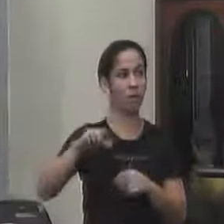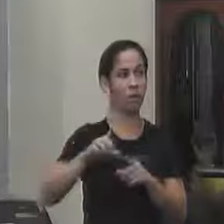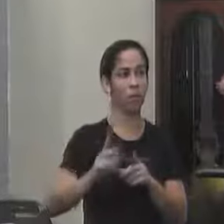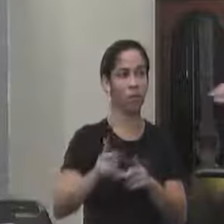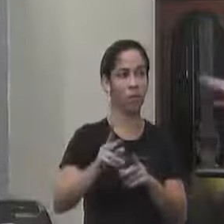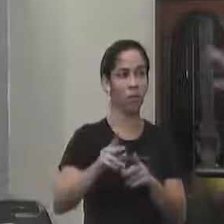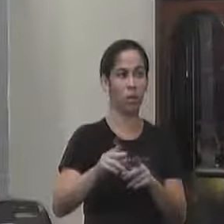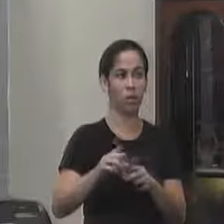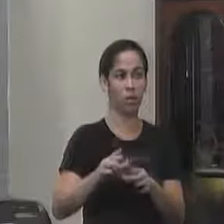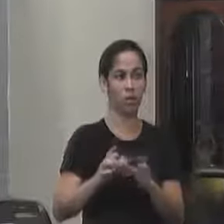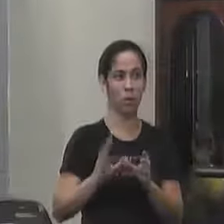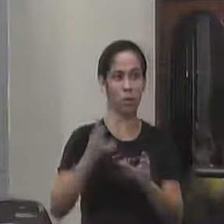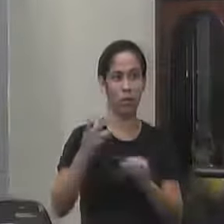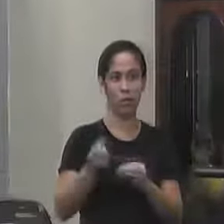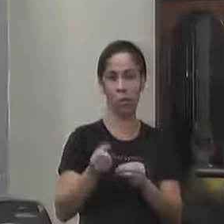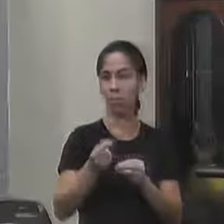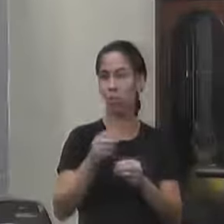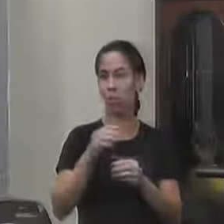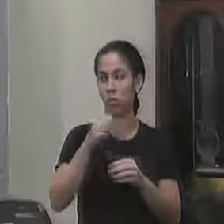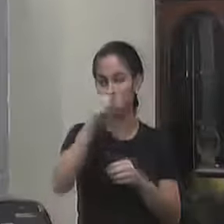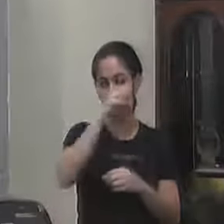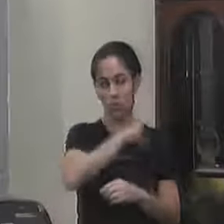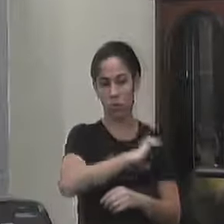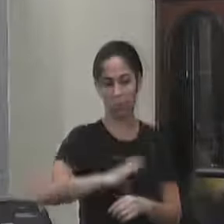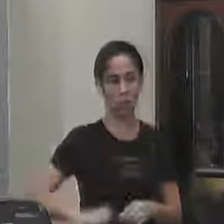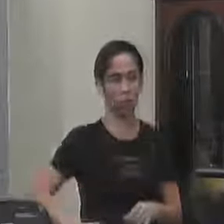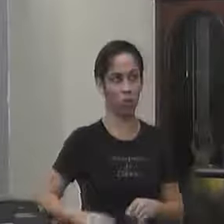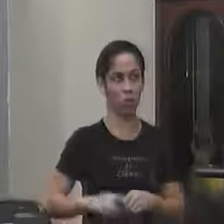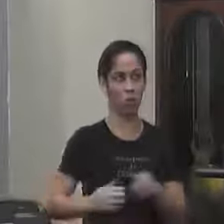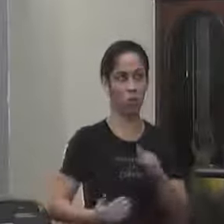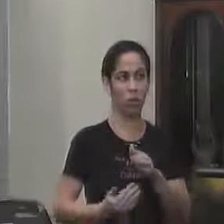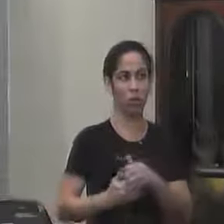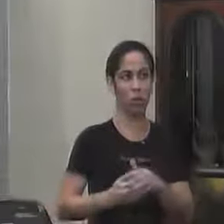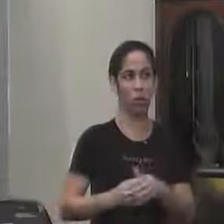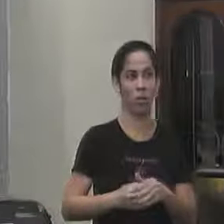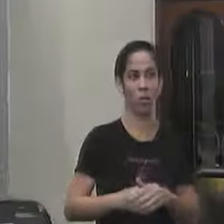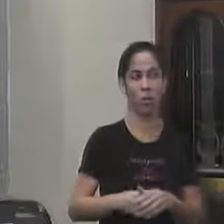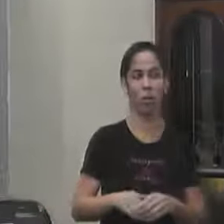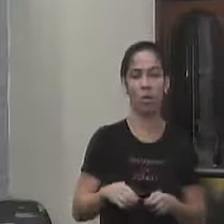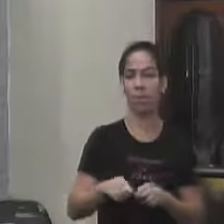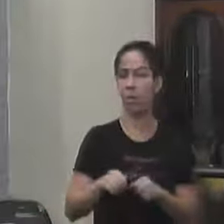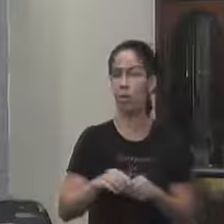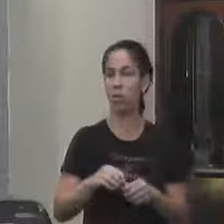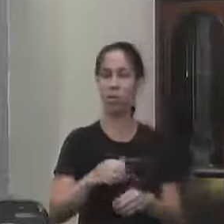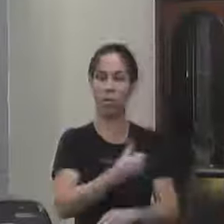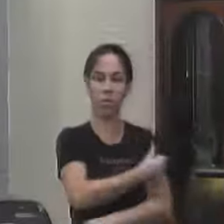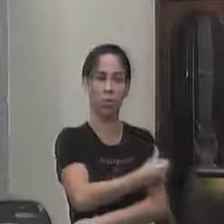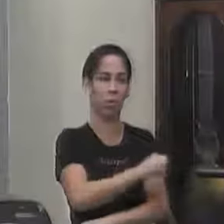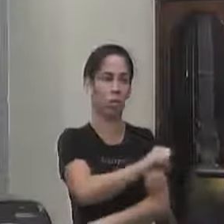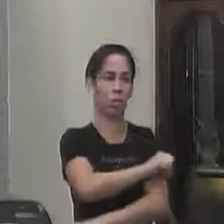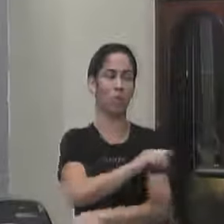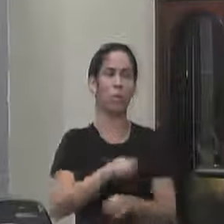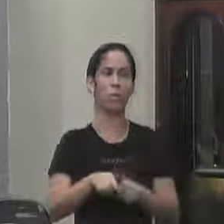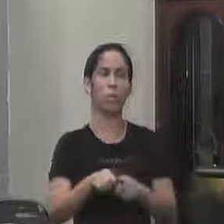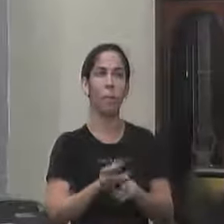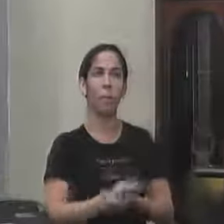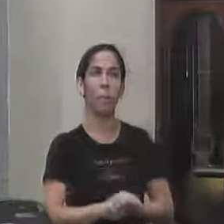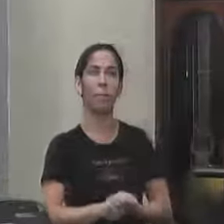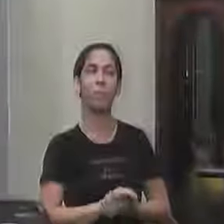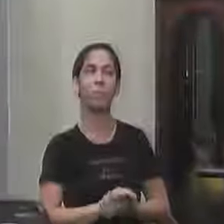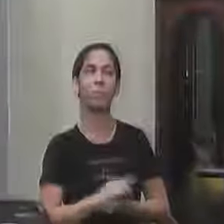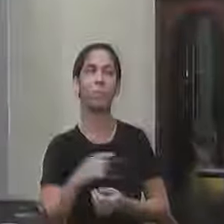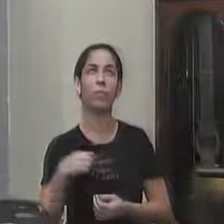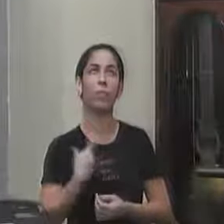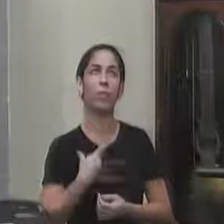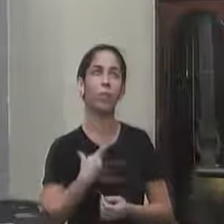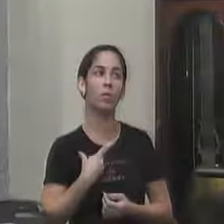continuariam abraçando todos os anos finais do ensino fundamental do sexto ou nono ano tá então a gente